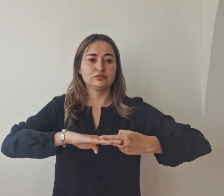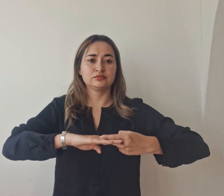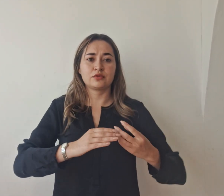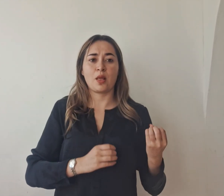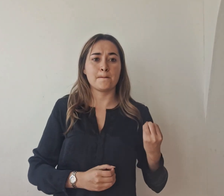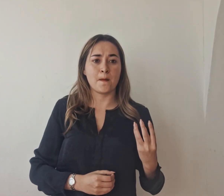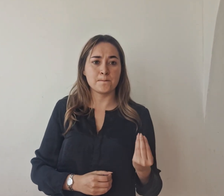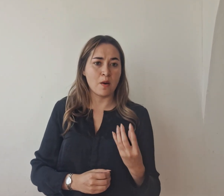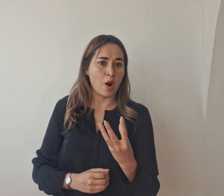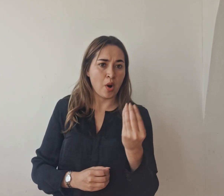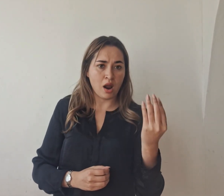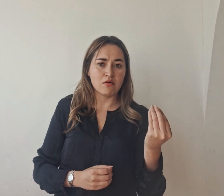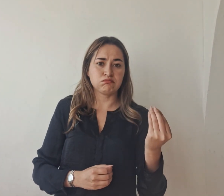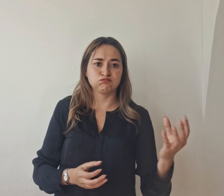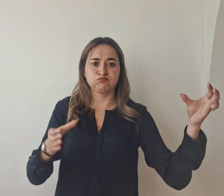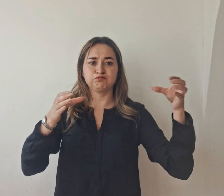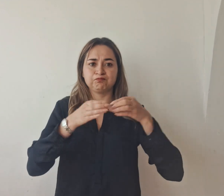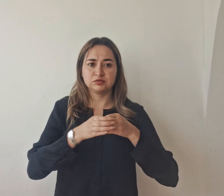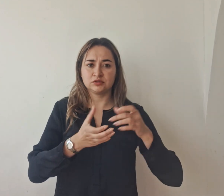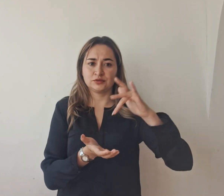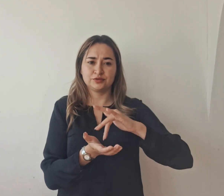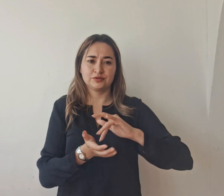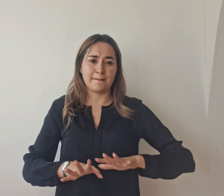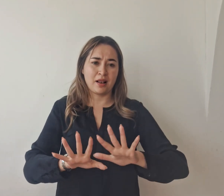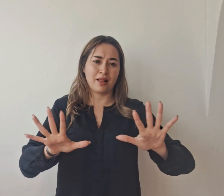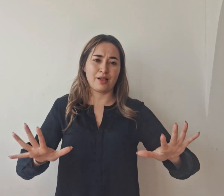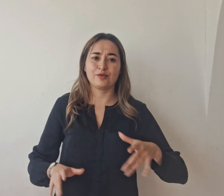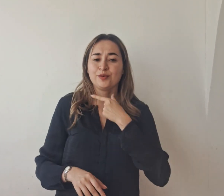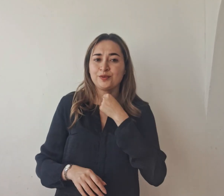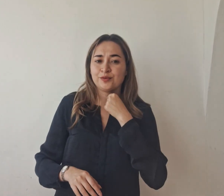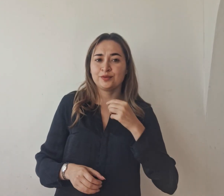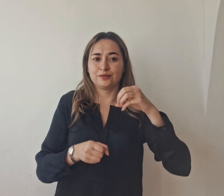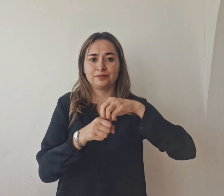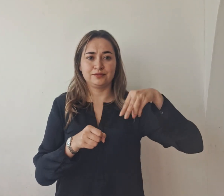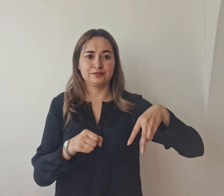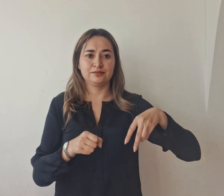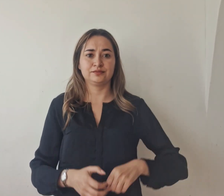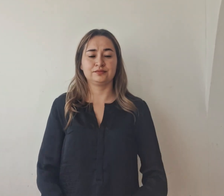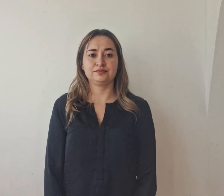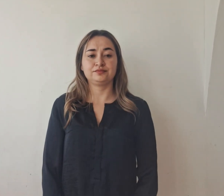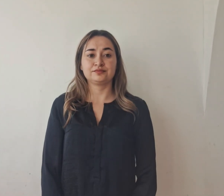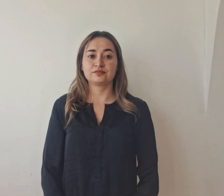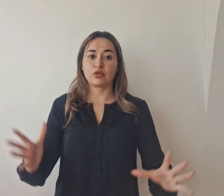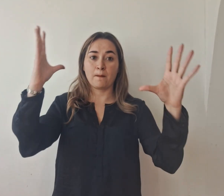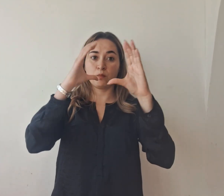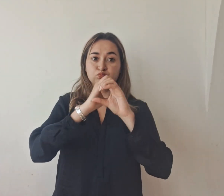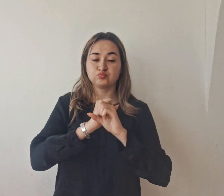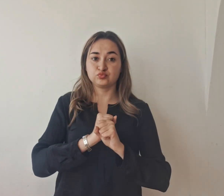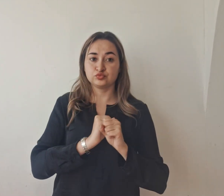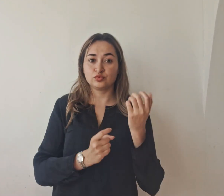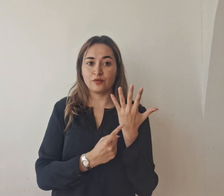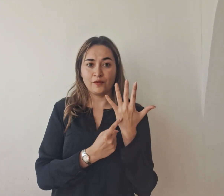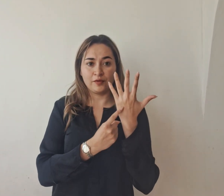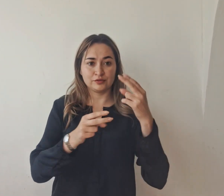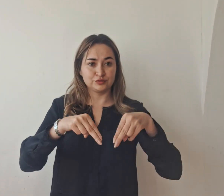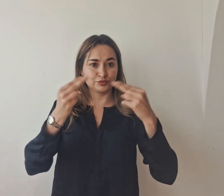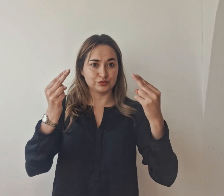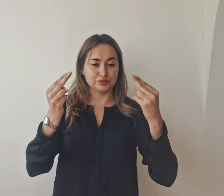espacios de integración y disfrute para la ciudadanía. La noche de velitas en Tunja fue, sin lugar a